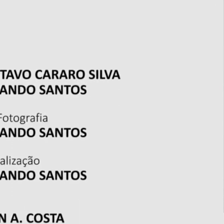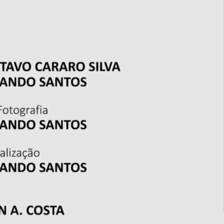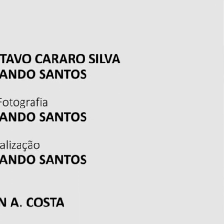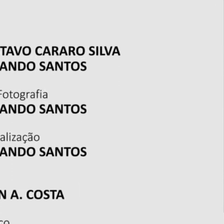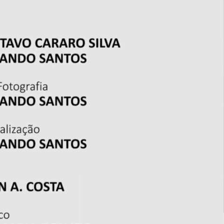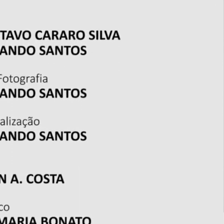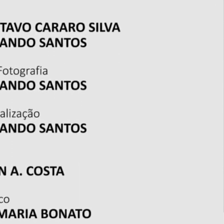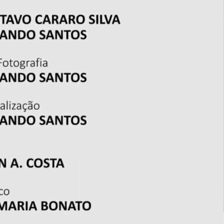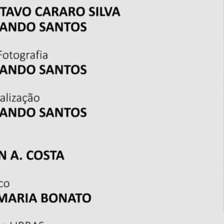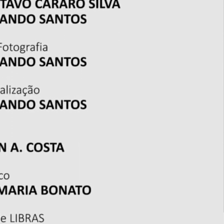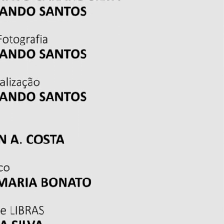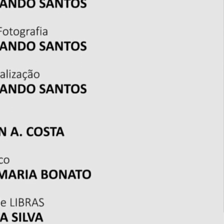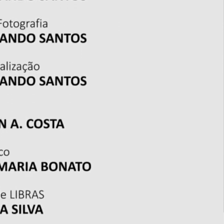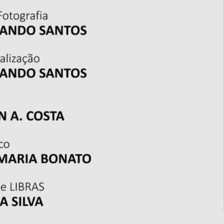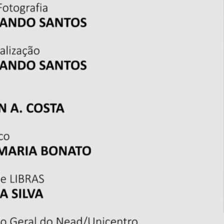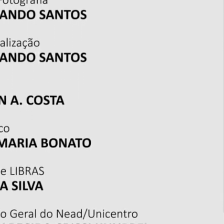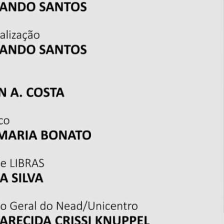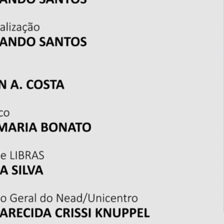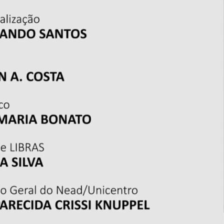Abertura Abertura Abertura Abertura